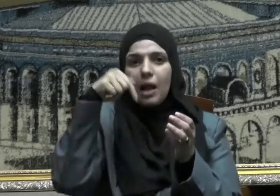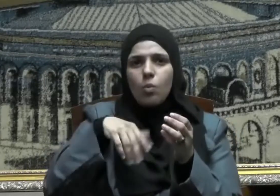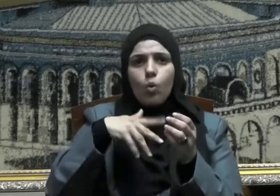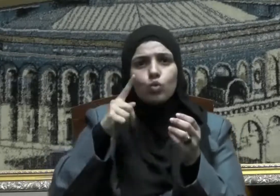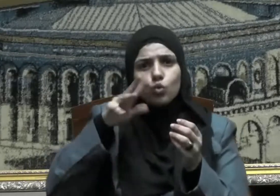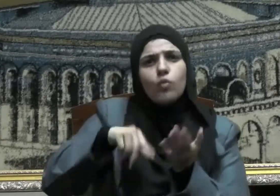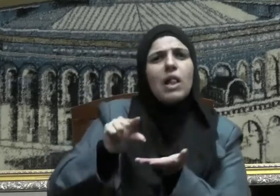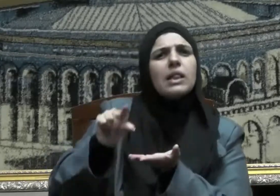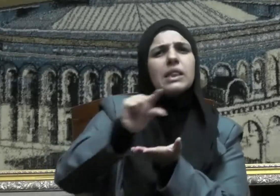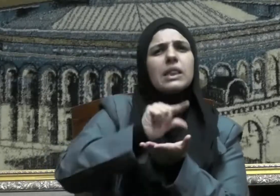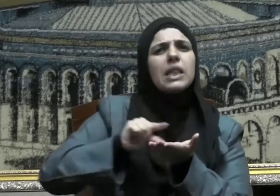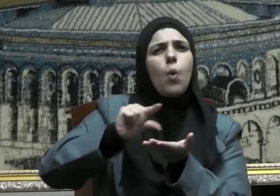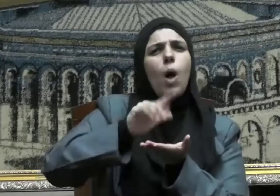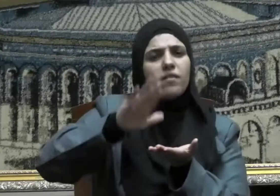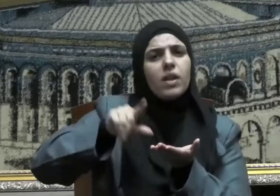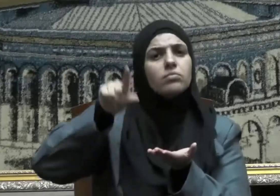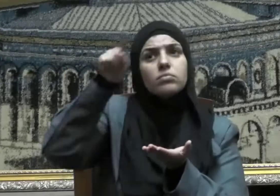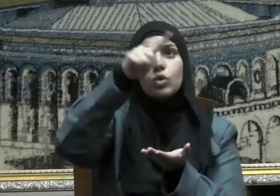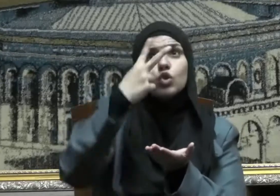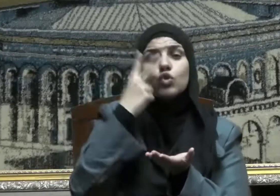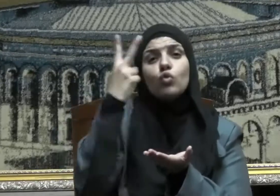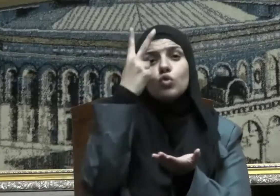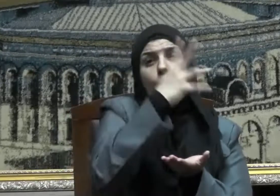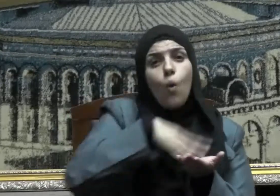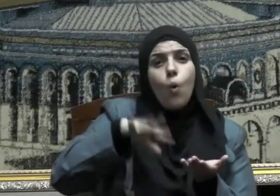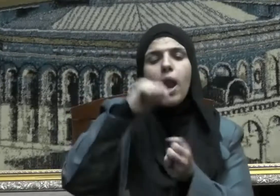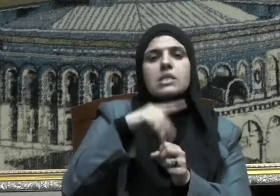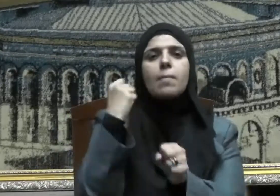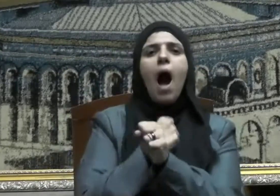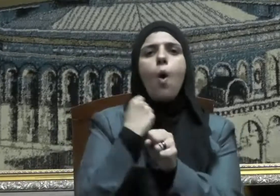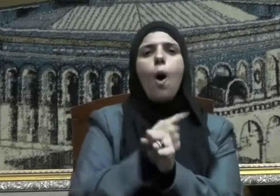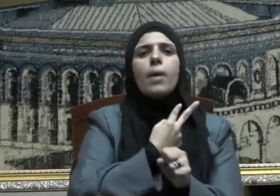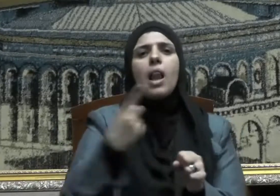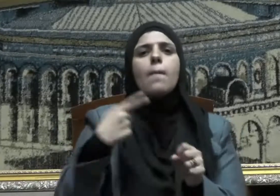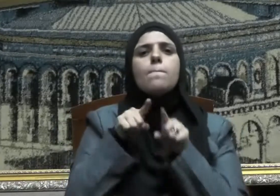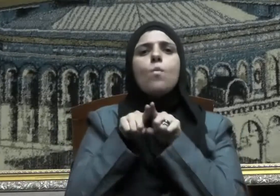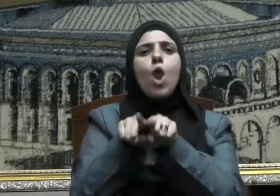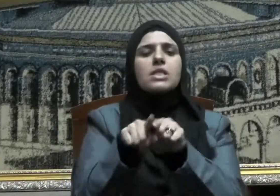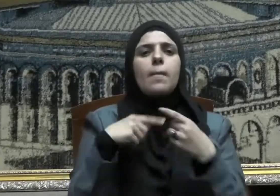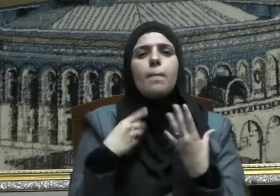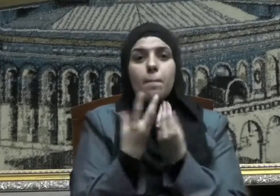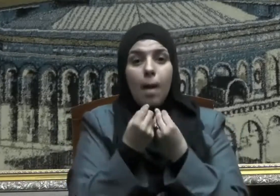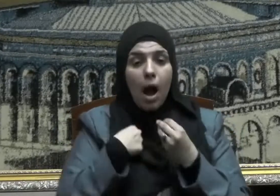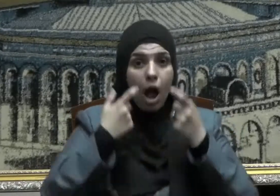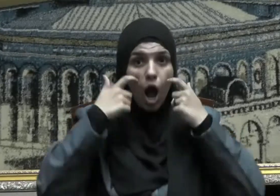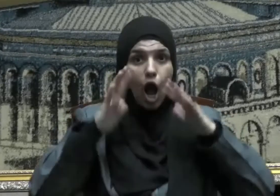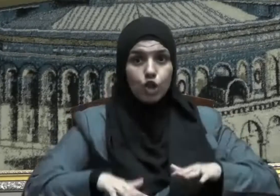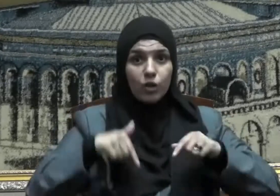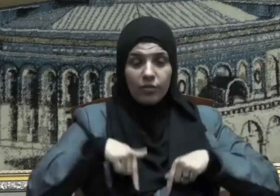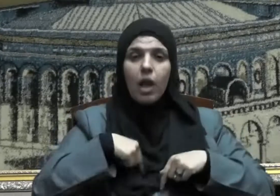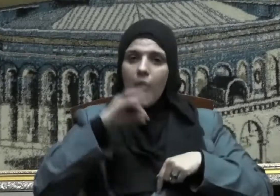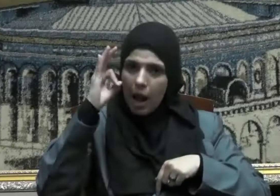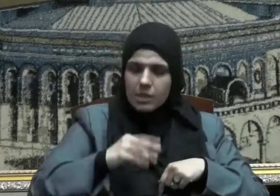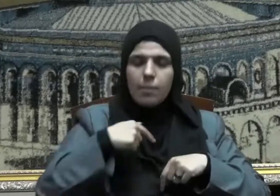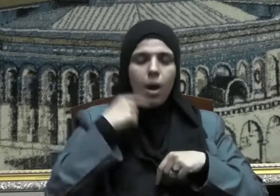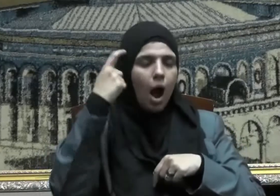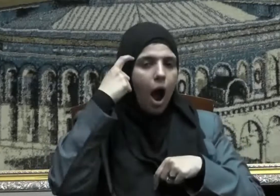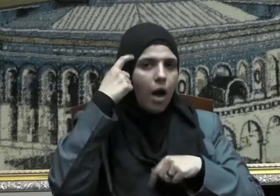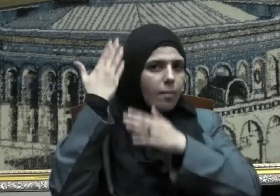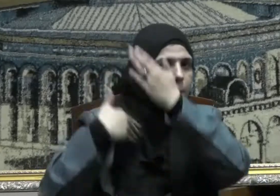حال وإمكانات الدول أحد أهم العوامل التي يجب أن توضع في